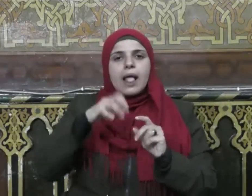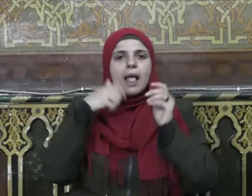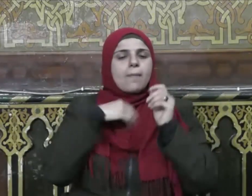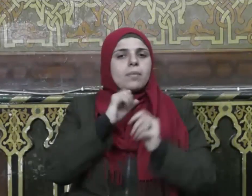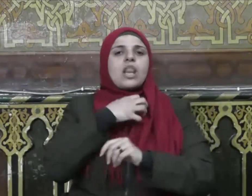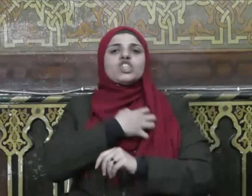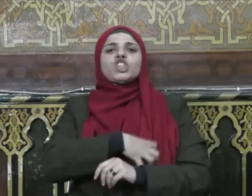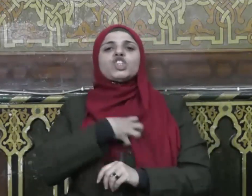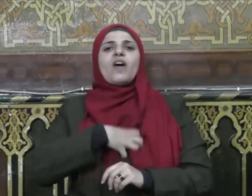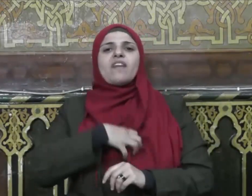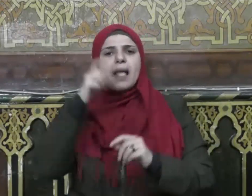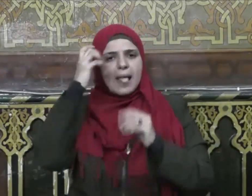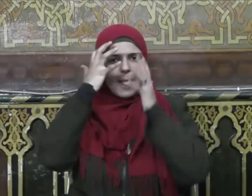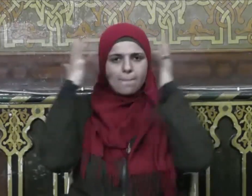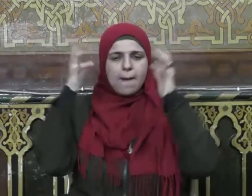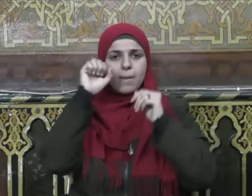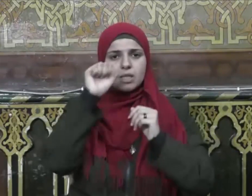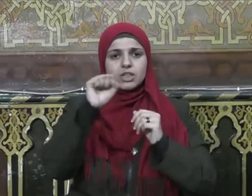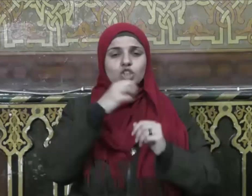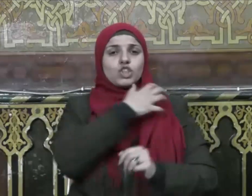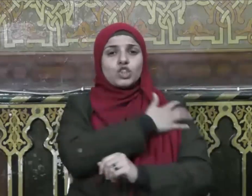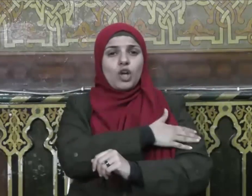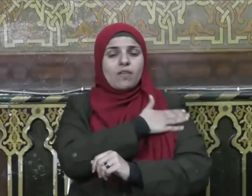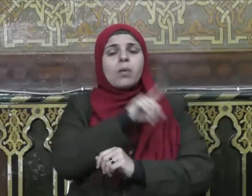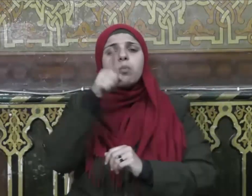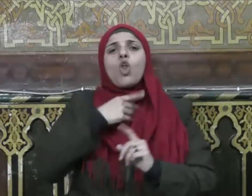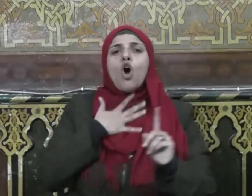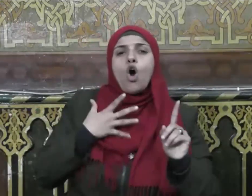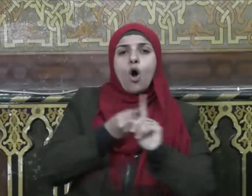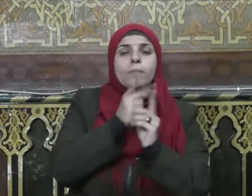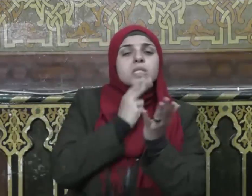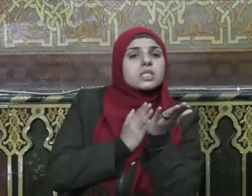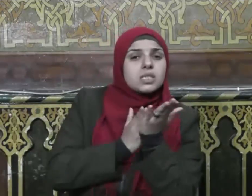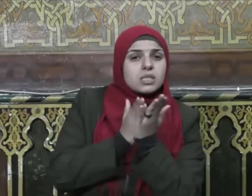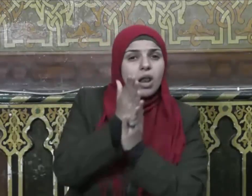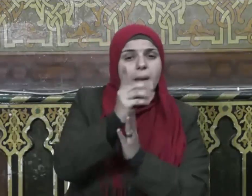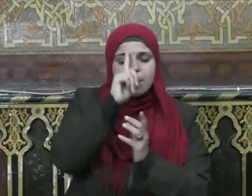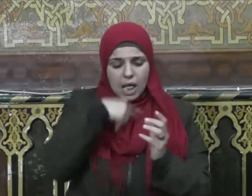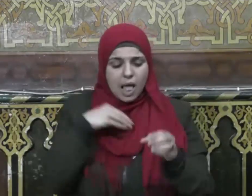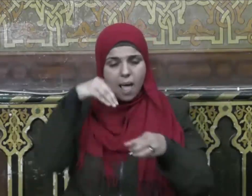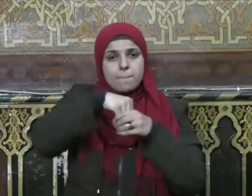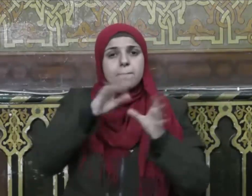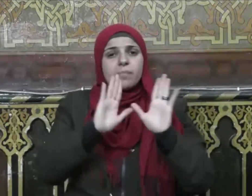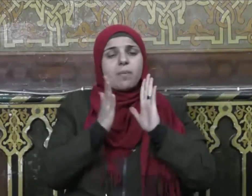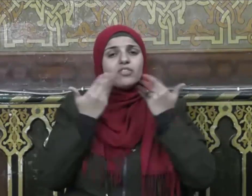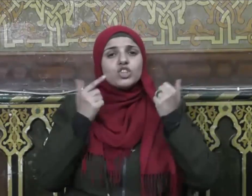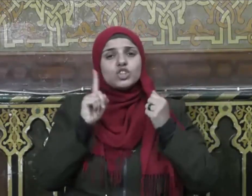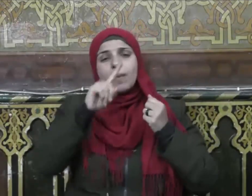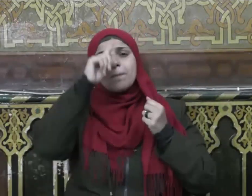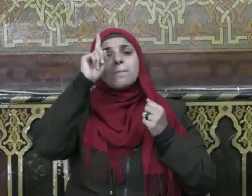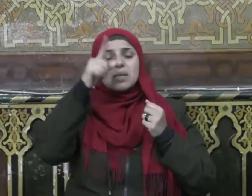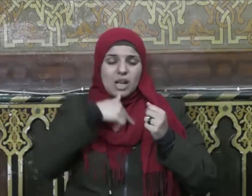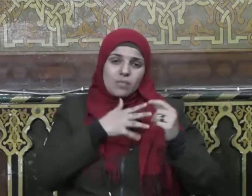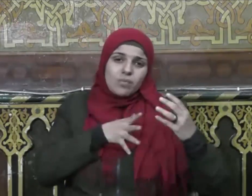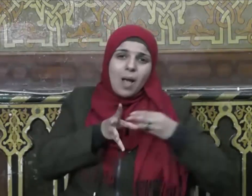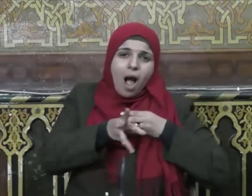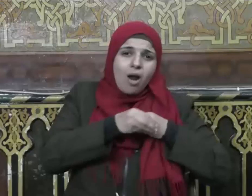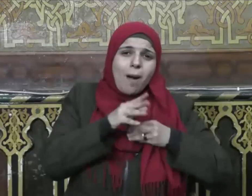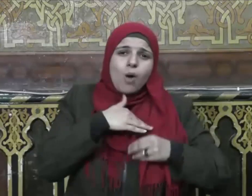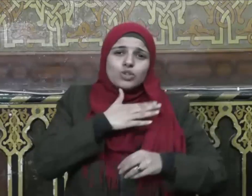حيث قال أحب الصالحين ولست منهم لعلي أن أنال بهم شفاعة وأكره